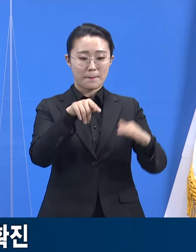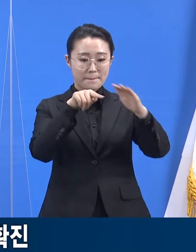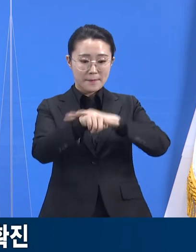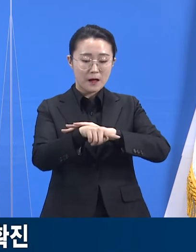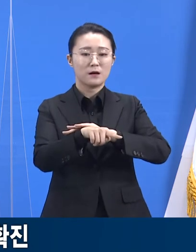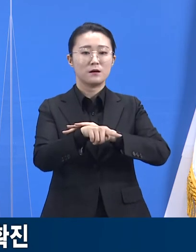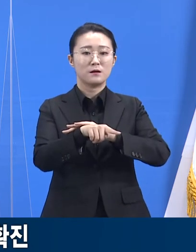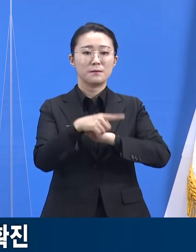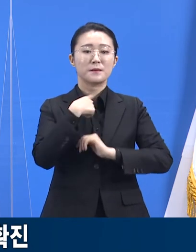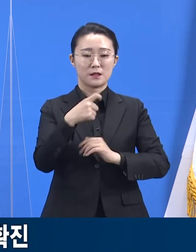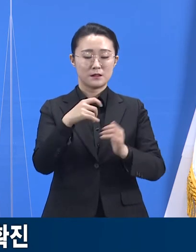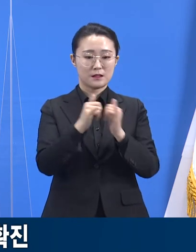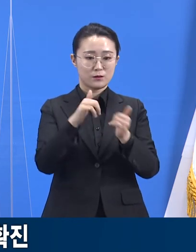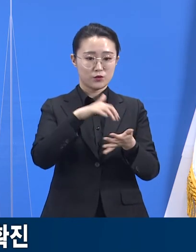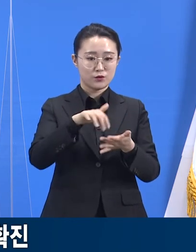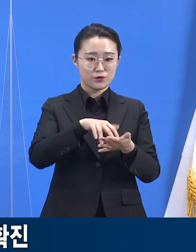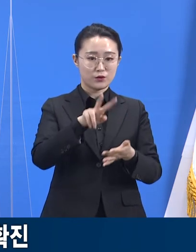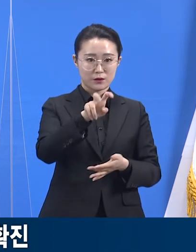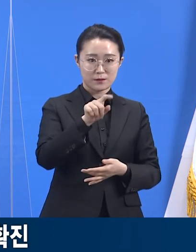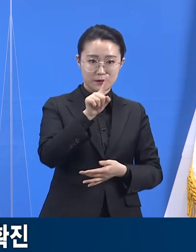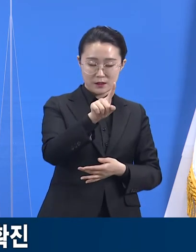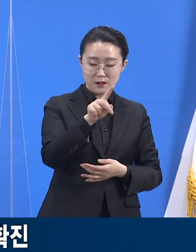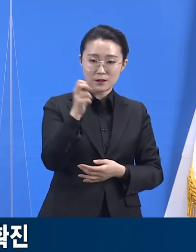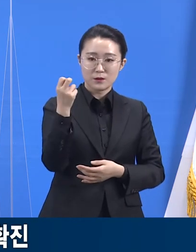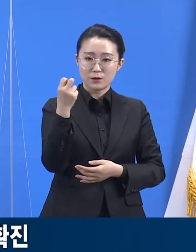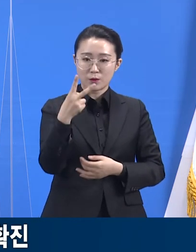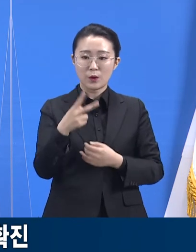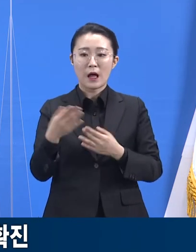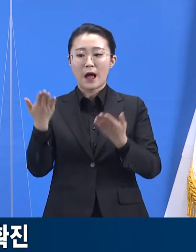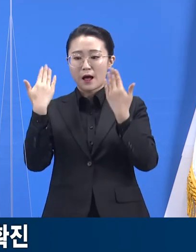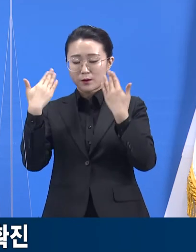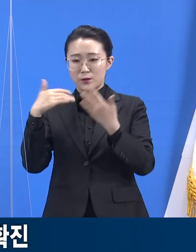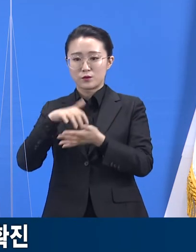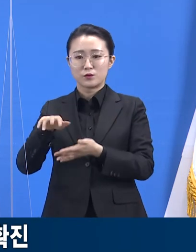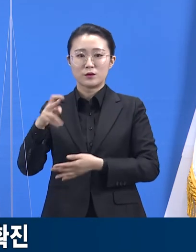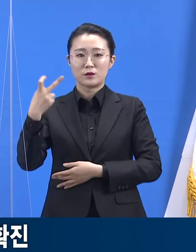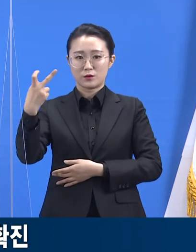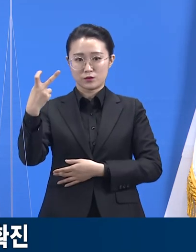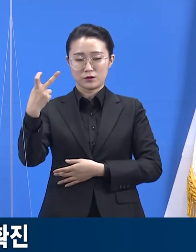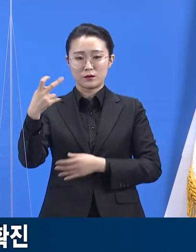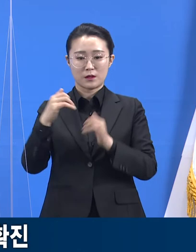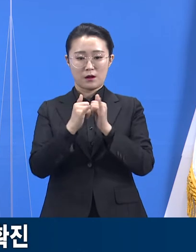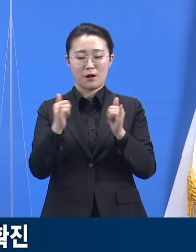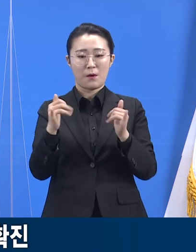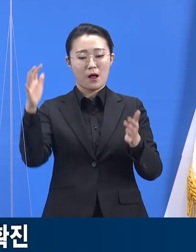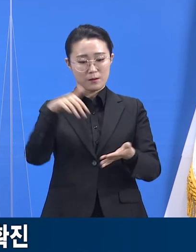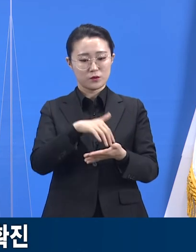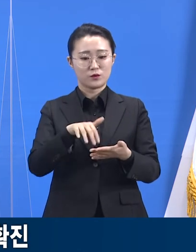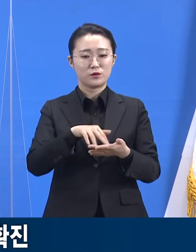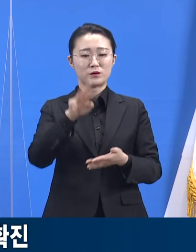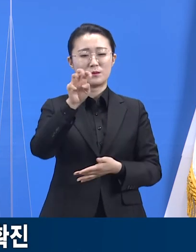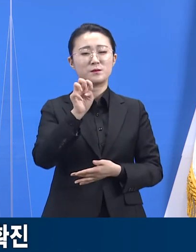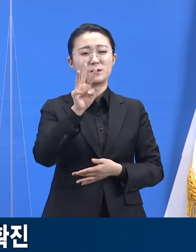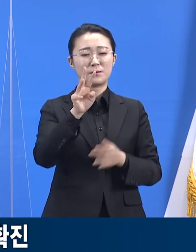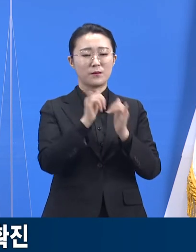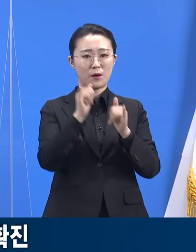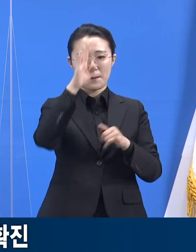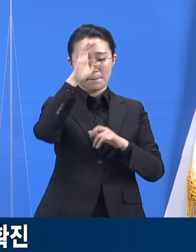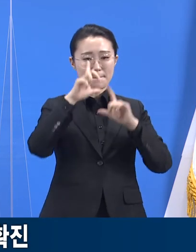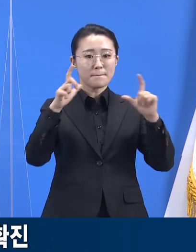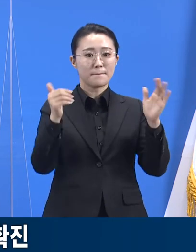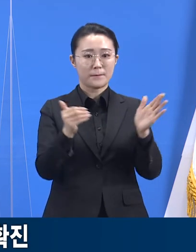초등학교 교사 학생 12명 등 총 확진자는 33명입니다. 관련된 노래방 시설에 대해 소독